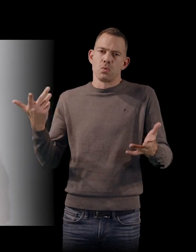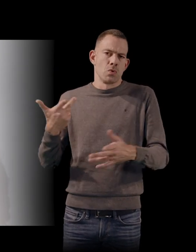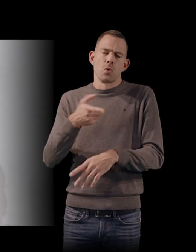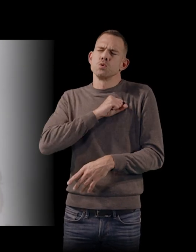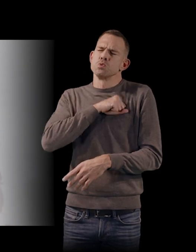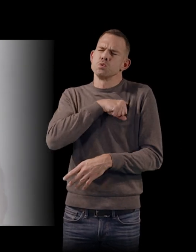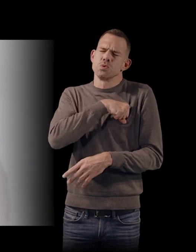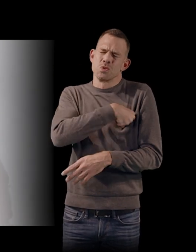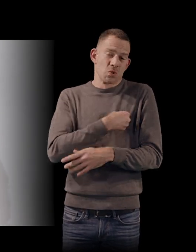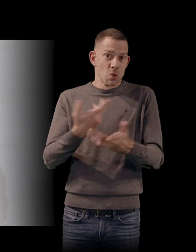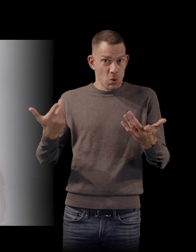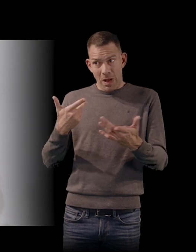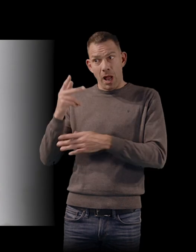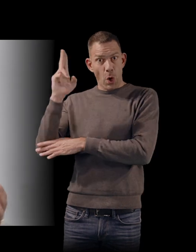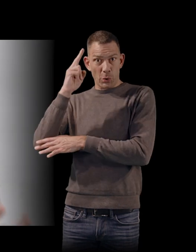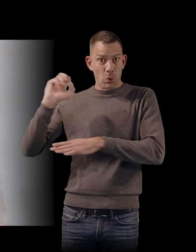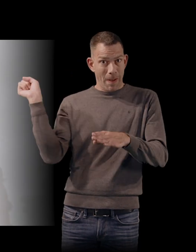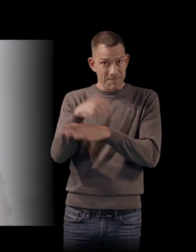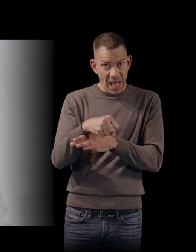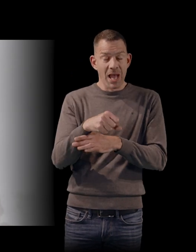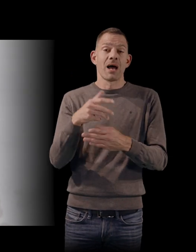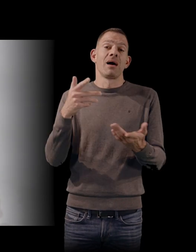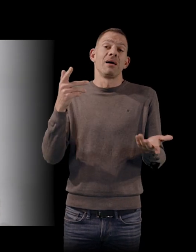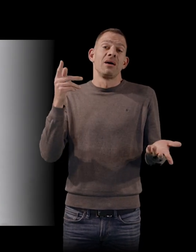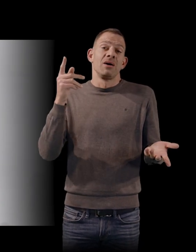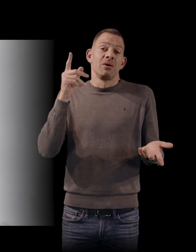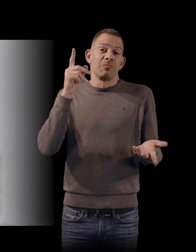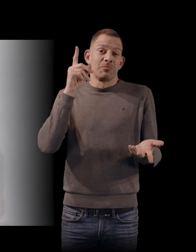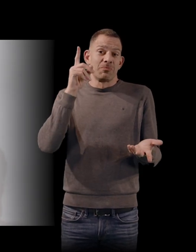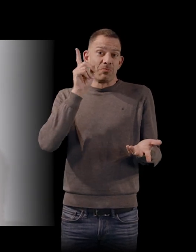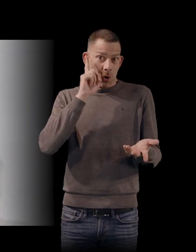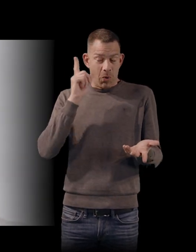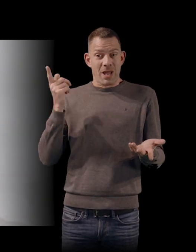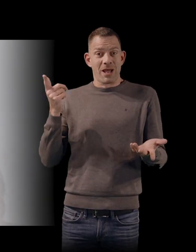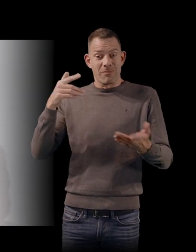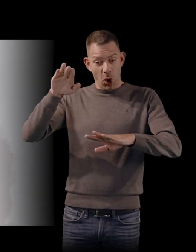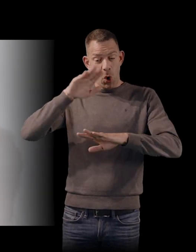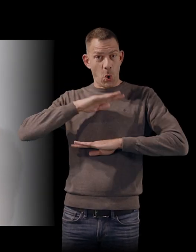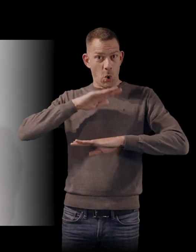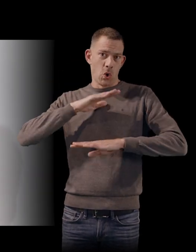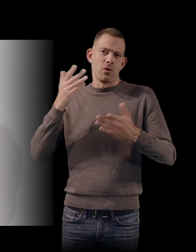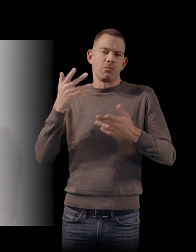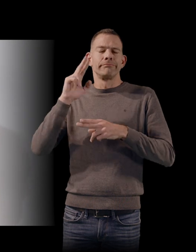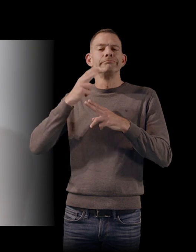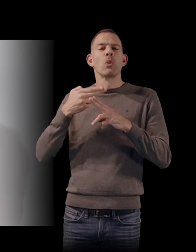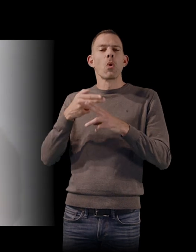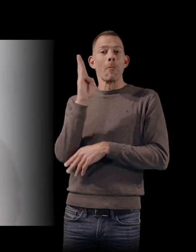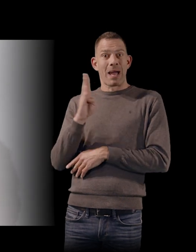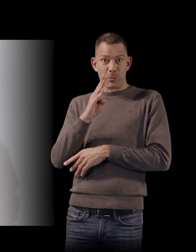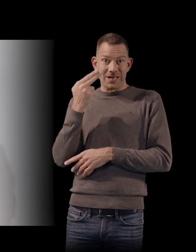contre l'Uruguay parce que le Gaule, qui s'appelait Barbossa, donc ce joueur noir, le seul de l'équipe,